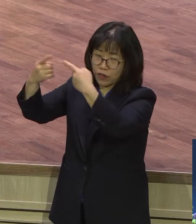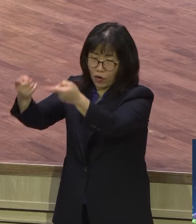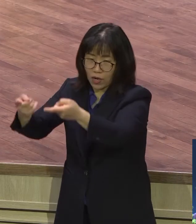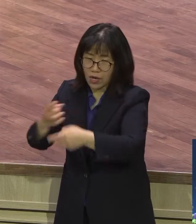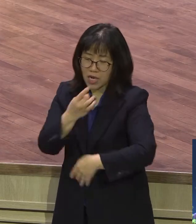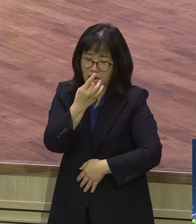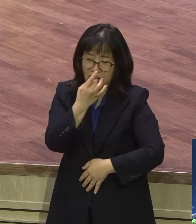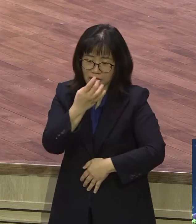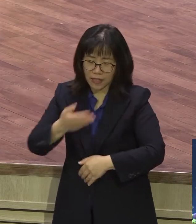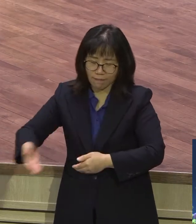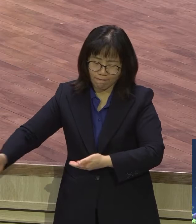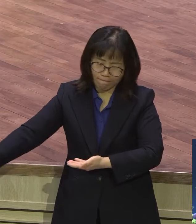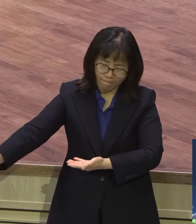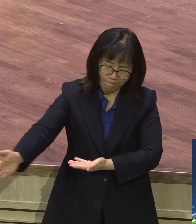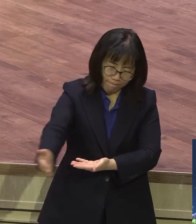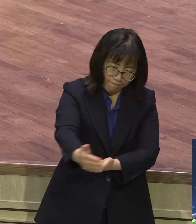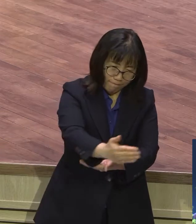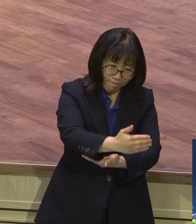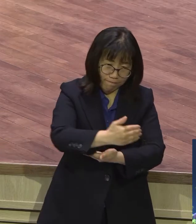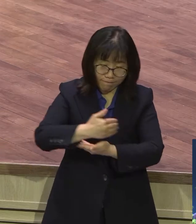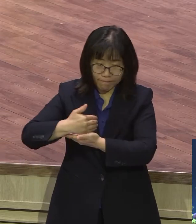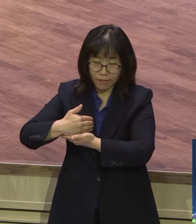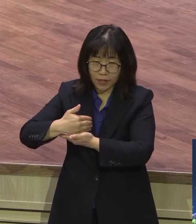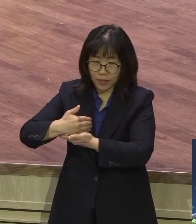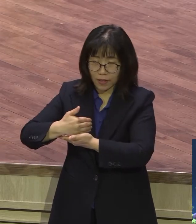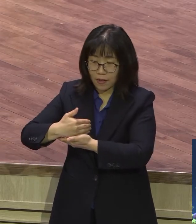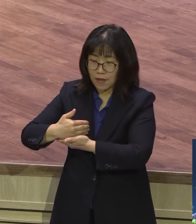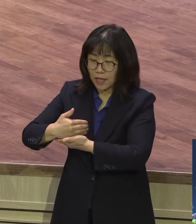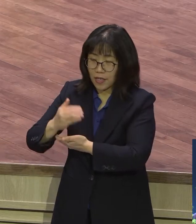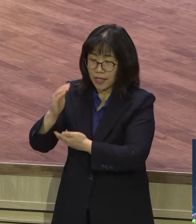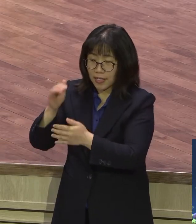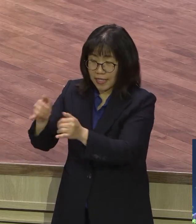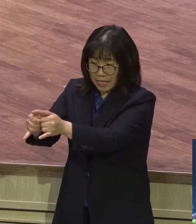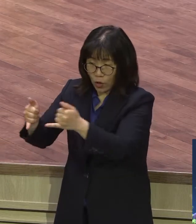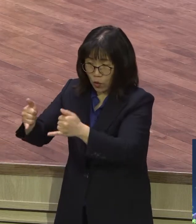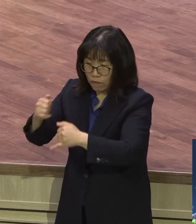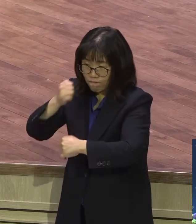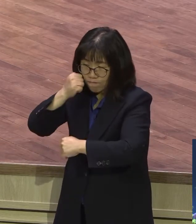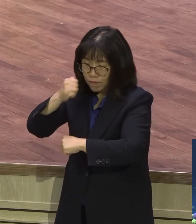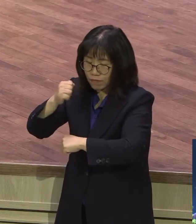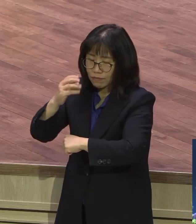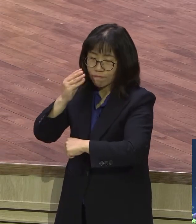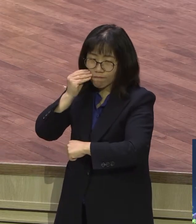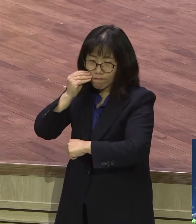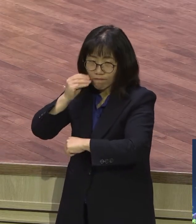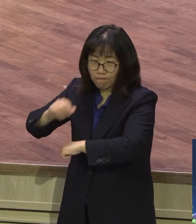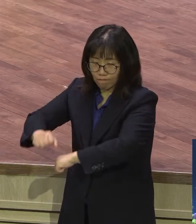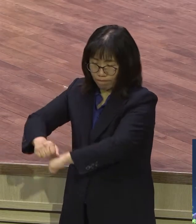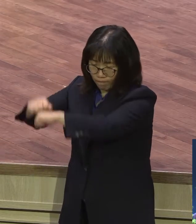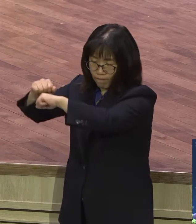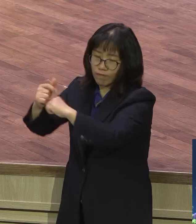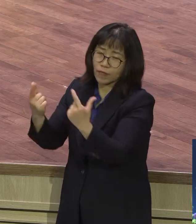다 창고에 넣듯이 구원받은 성도 마지막 다 천국으로 간다 아멘